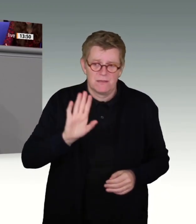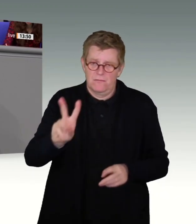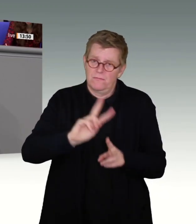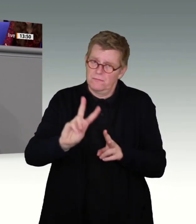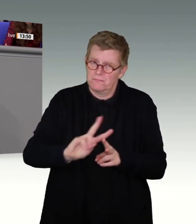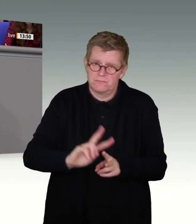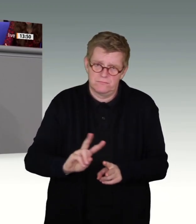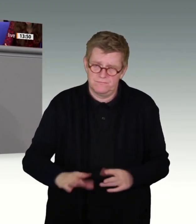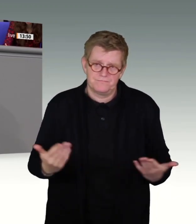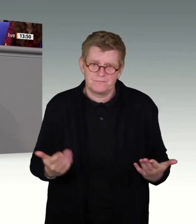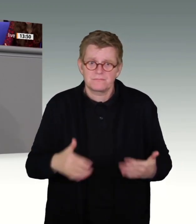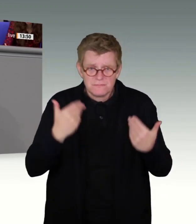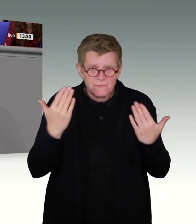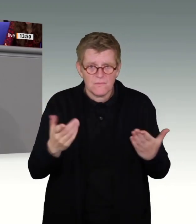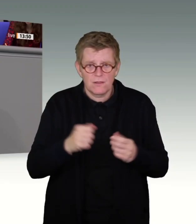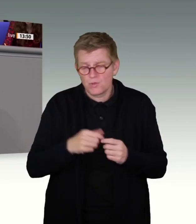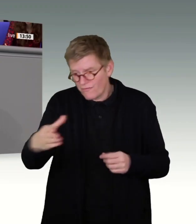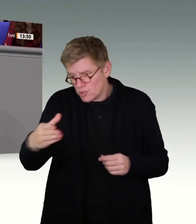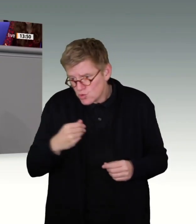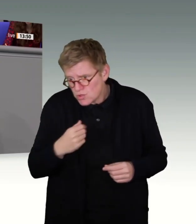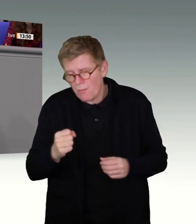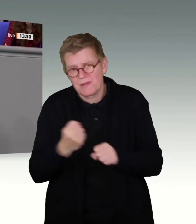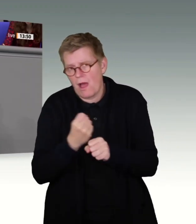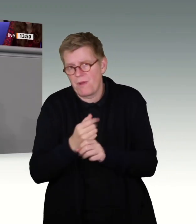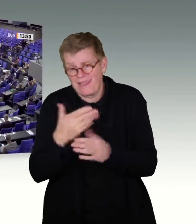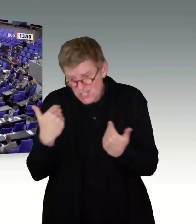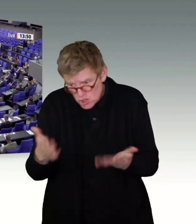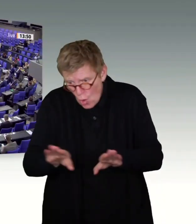keine Basis, um hier einen Meter voranzukommen. Das sage ich in aller Klarheit.